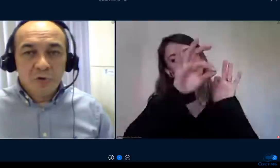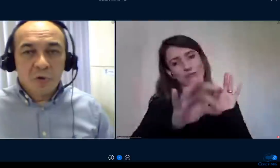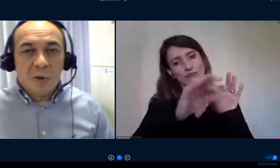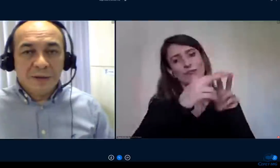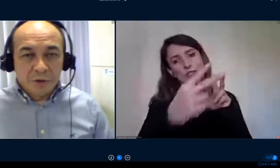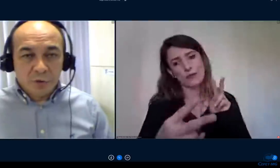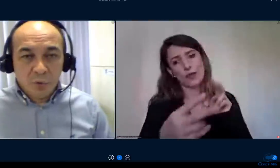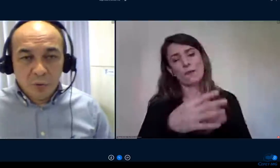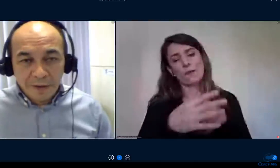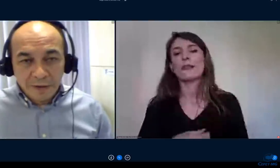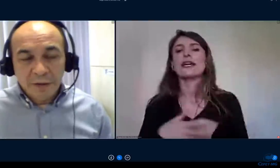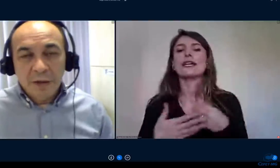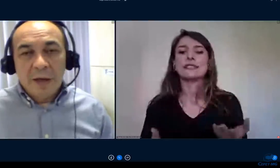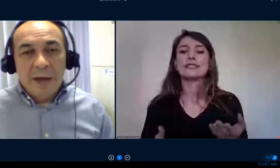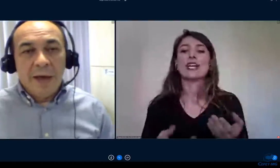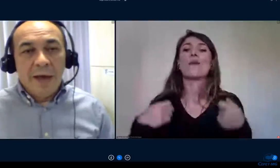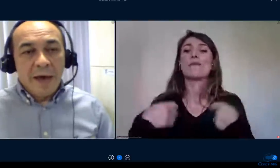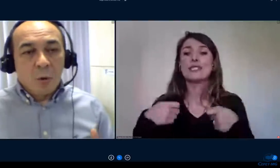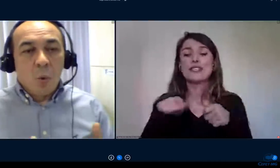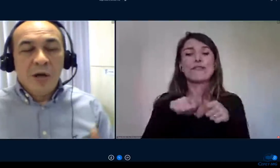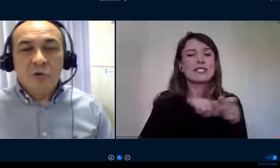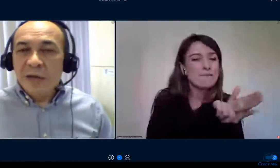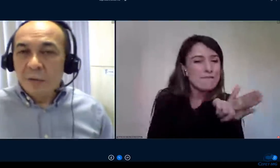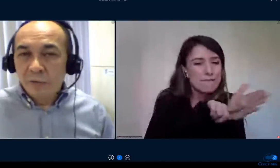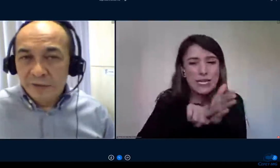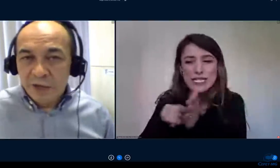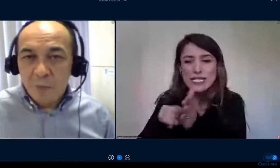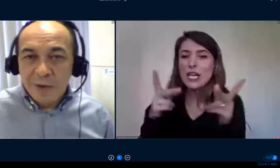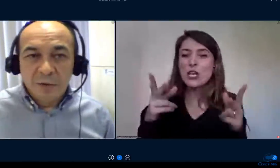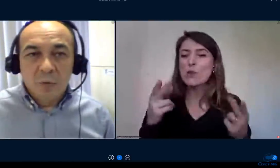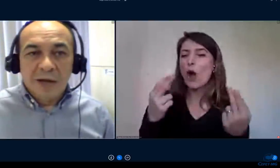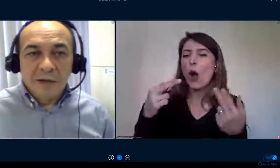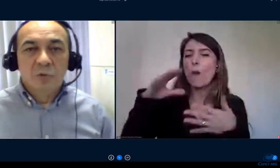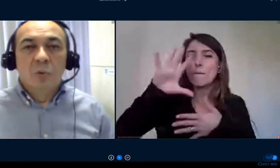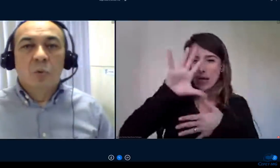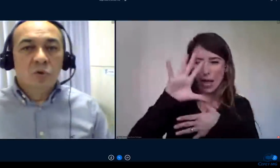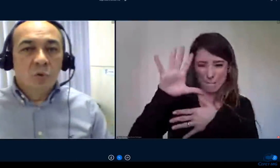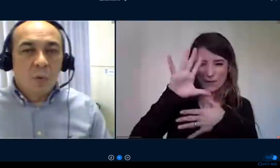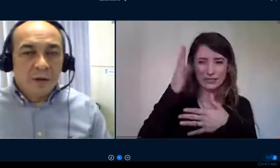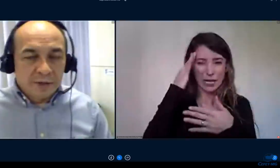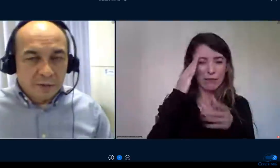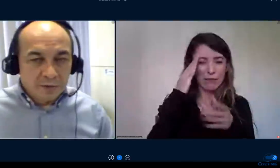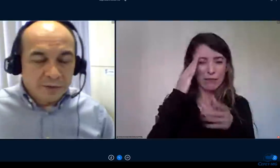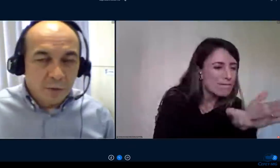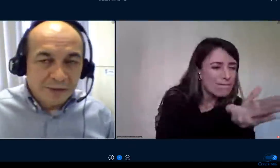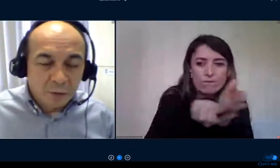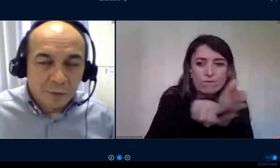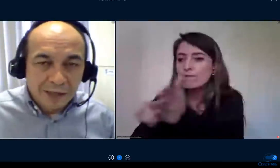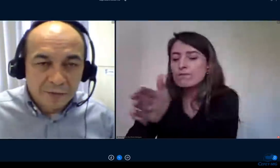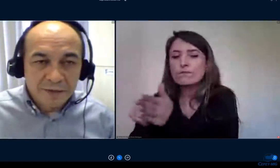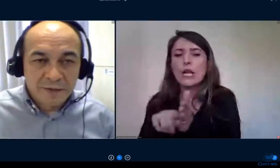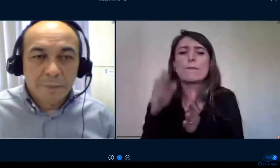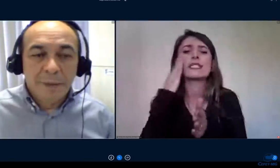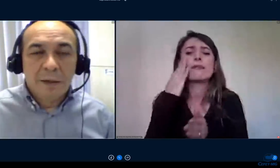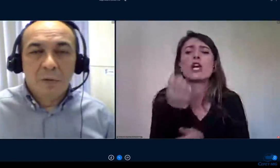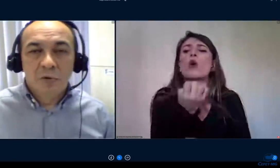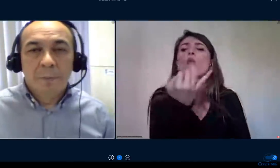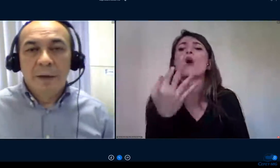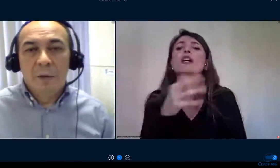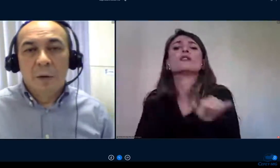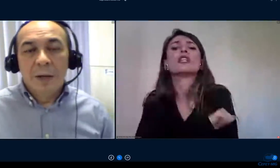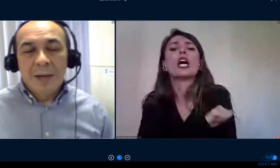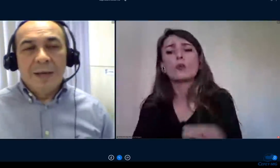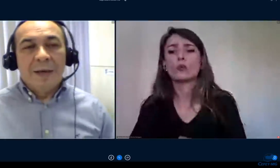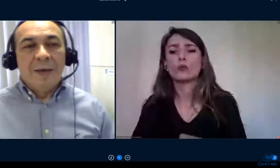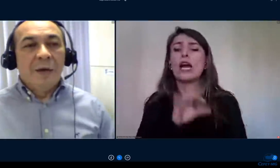cursos quantas turmas quantos alunos estão matriculados no curso quantos alunos estão matriculados na disciplina no